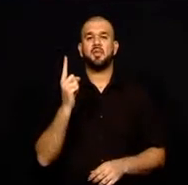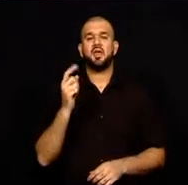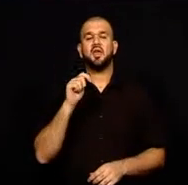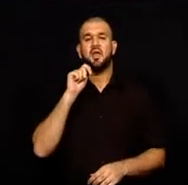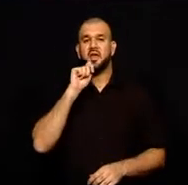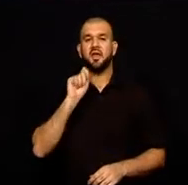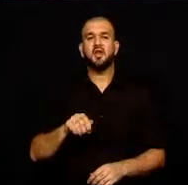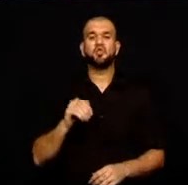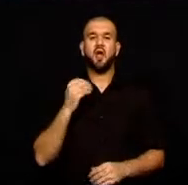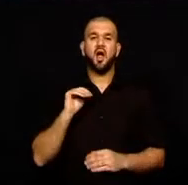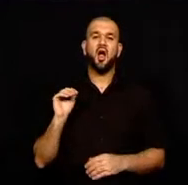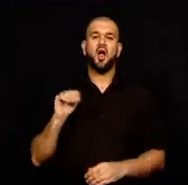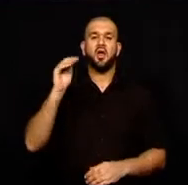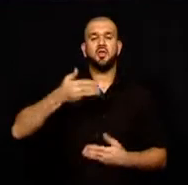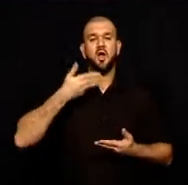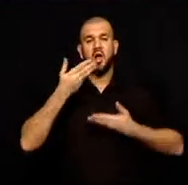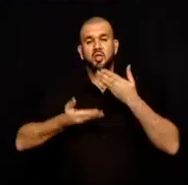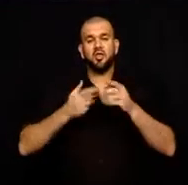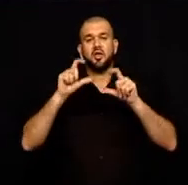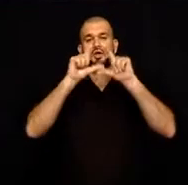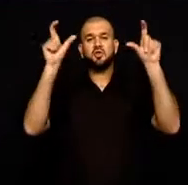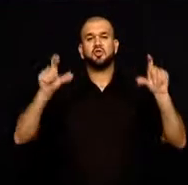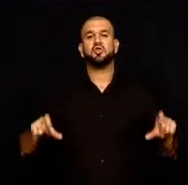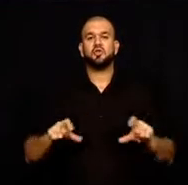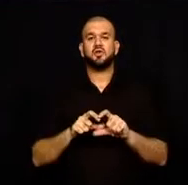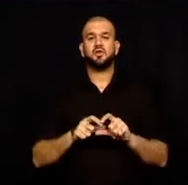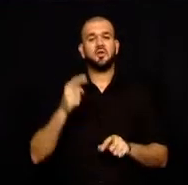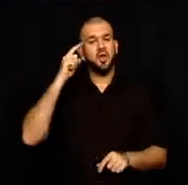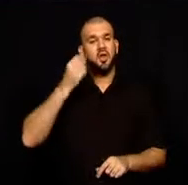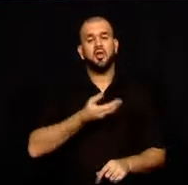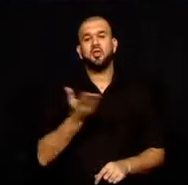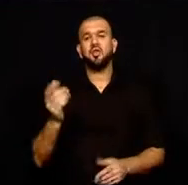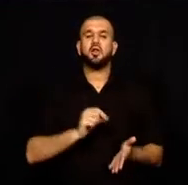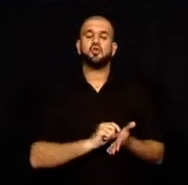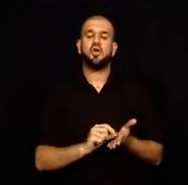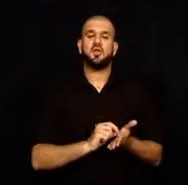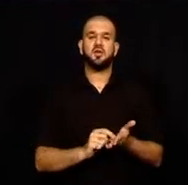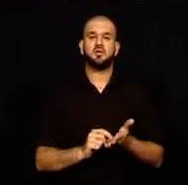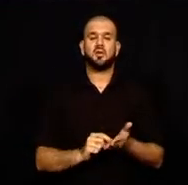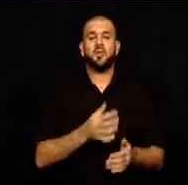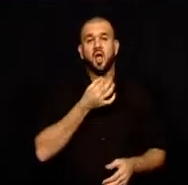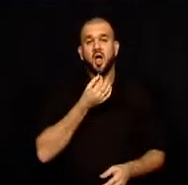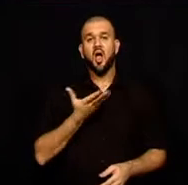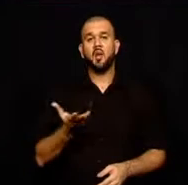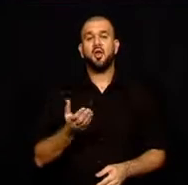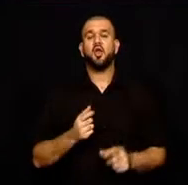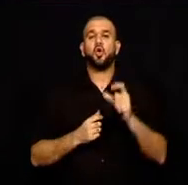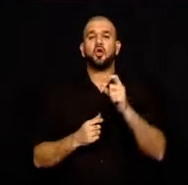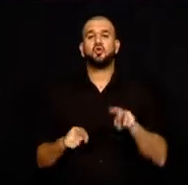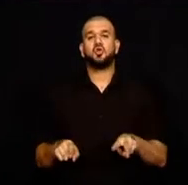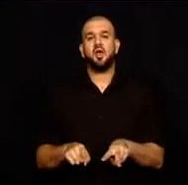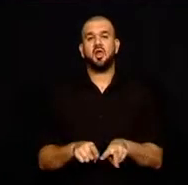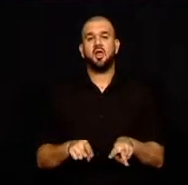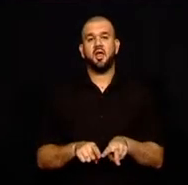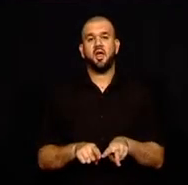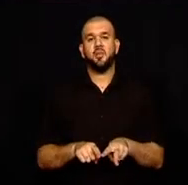Hz. İsa'nın yaşamını anlatan ve gelecek aylarda yayınlanacak olan bir belgesel